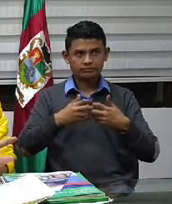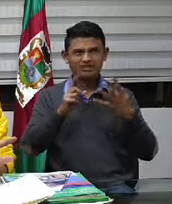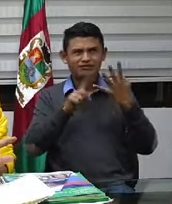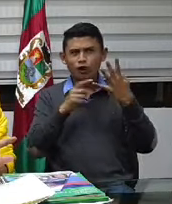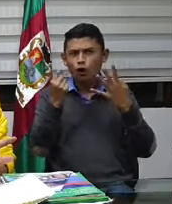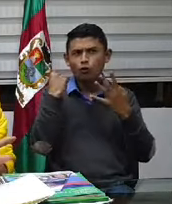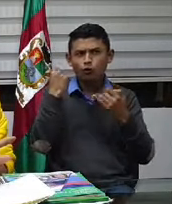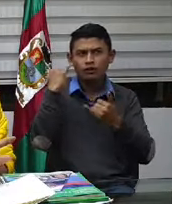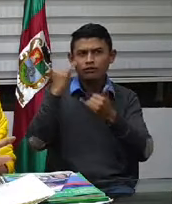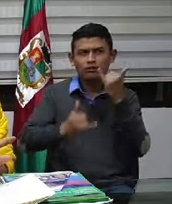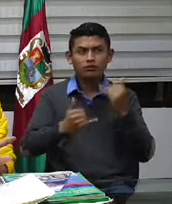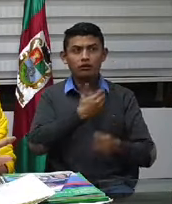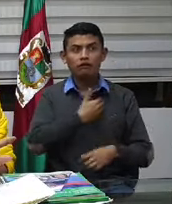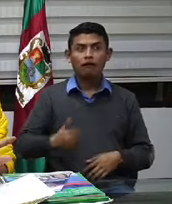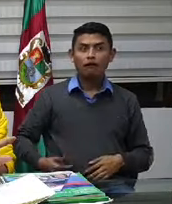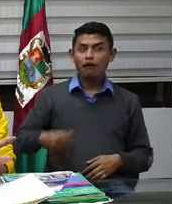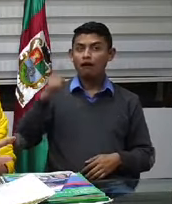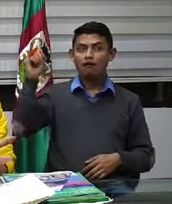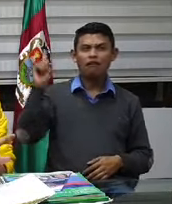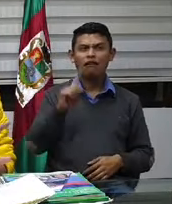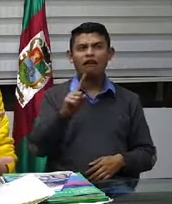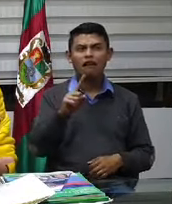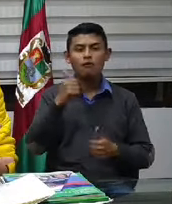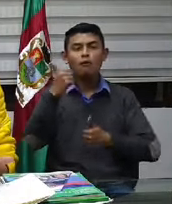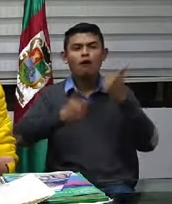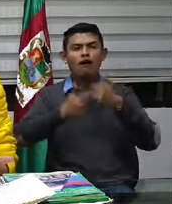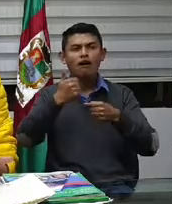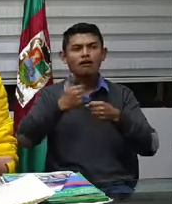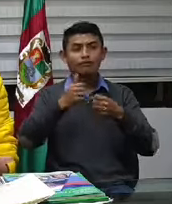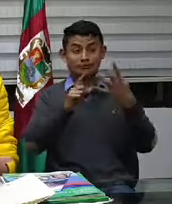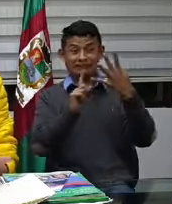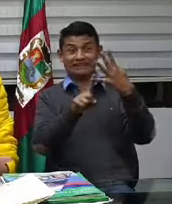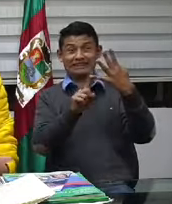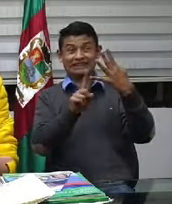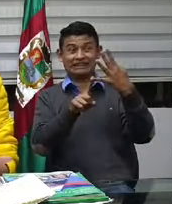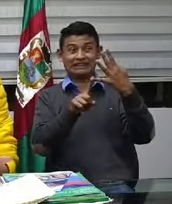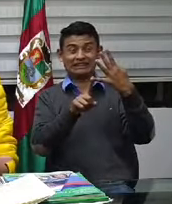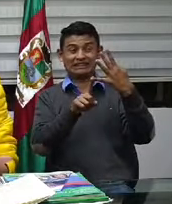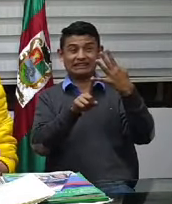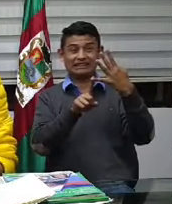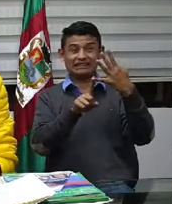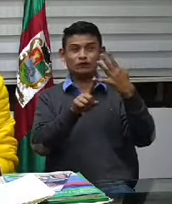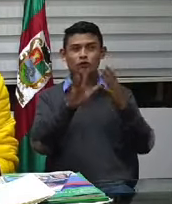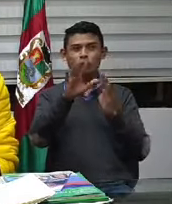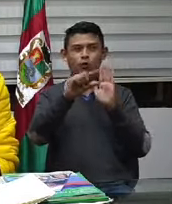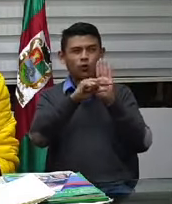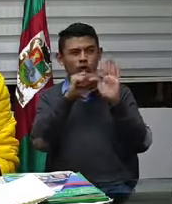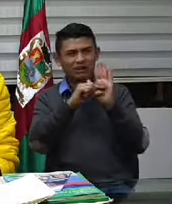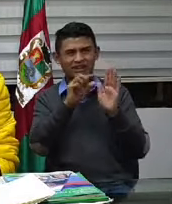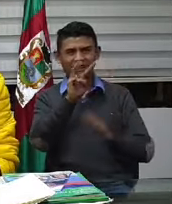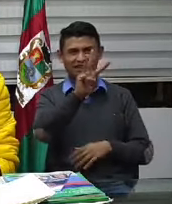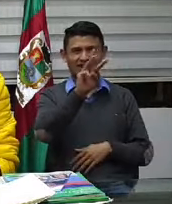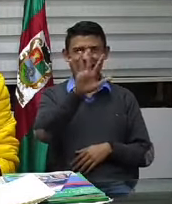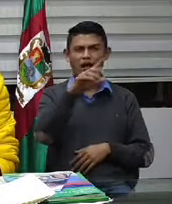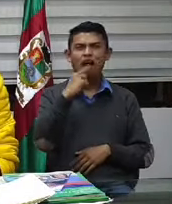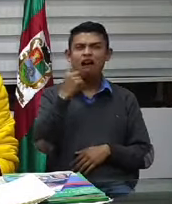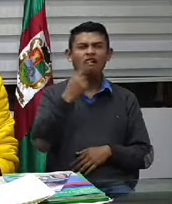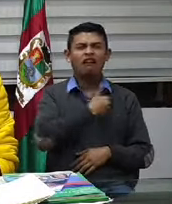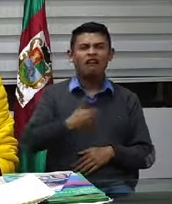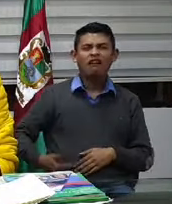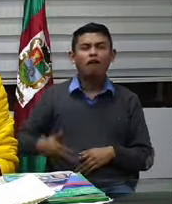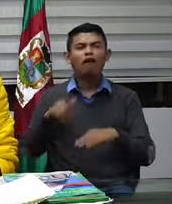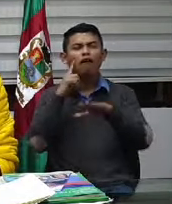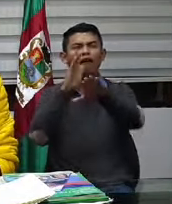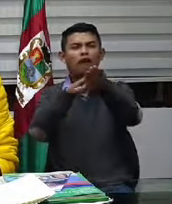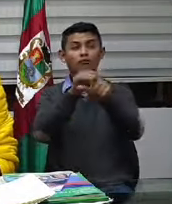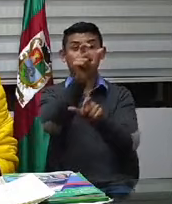un decreto del presidente de la república, el excluyente, o sea, en la número 35, todas las personas del sector de transporte y